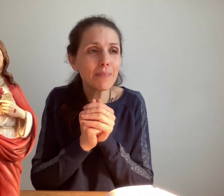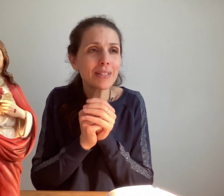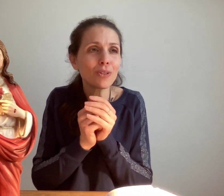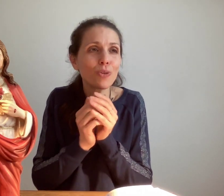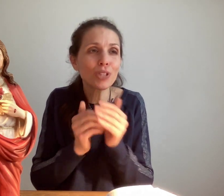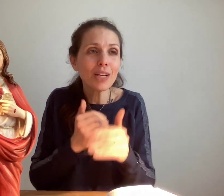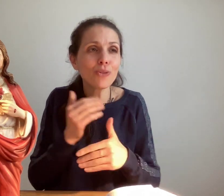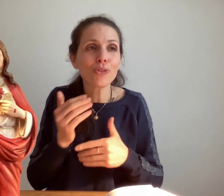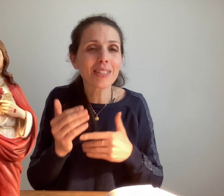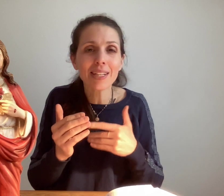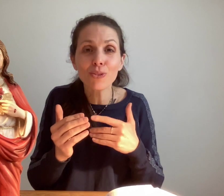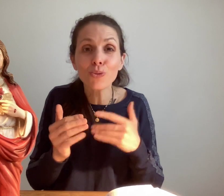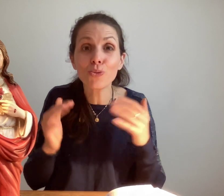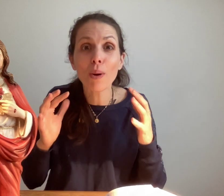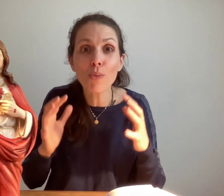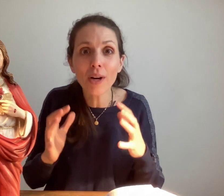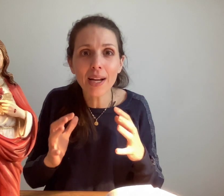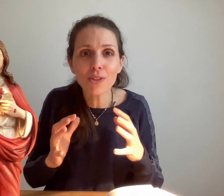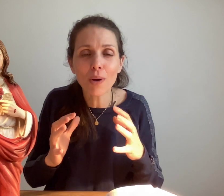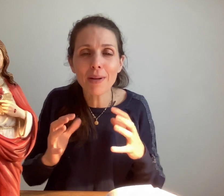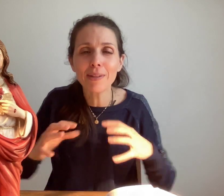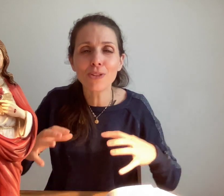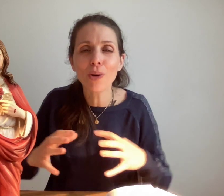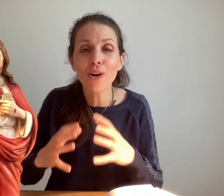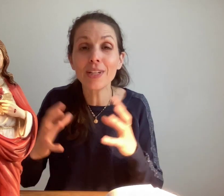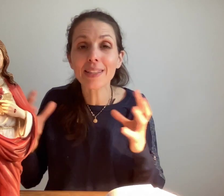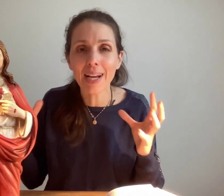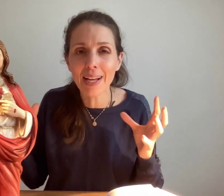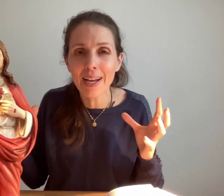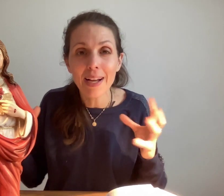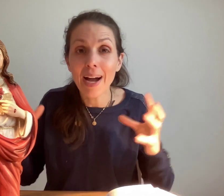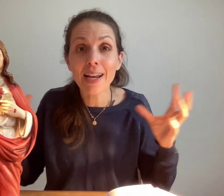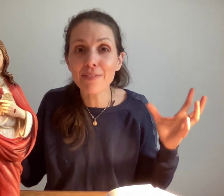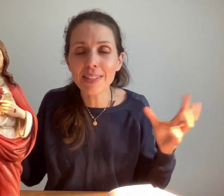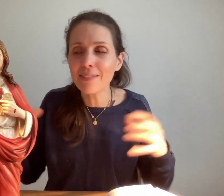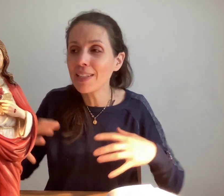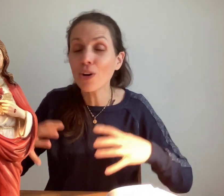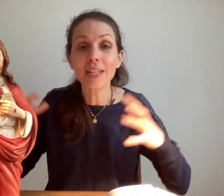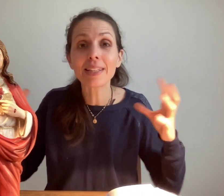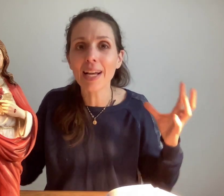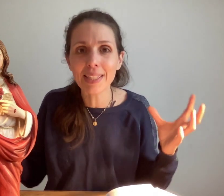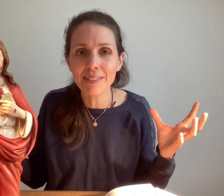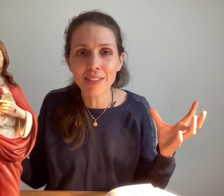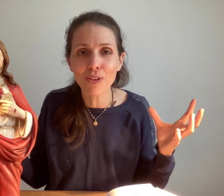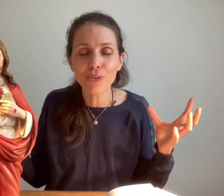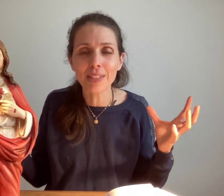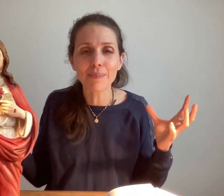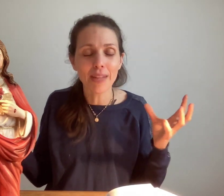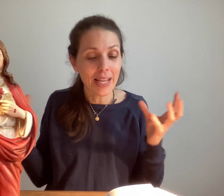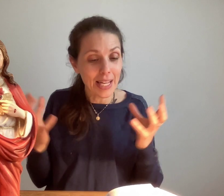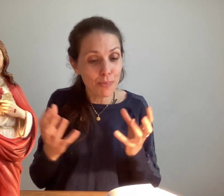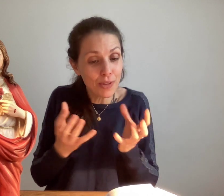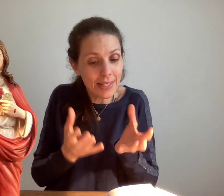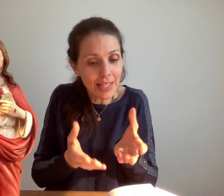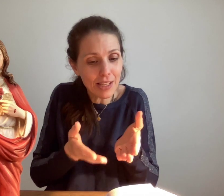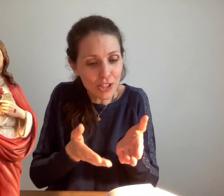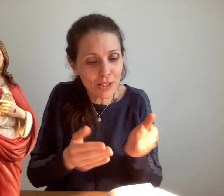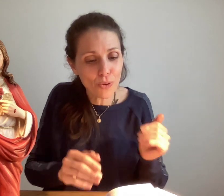parce que dans chacune de tes actions, tu dois mourir à toi-même et tu dois renaître à la vie divine, renaître à la divine volonté. » puis ici, Jésus